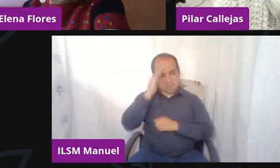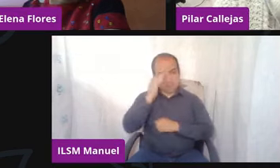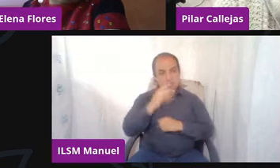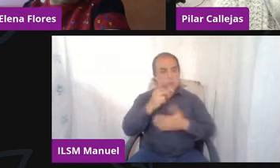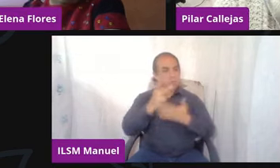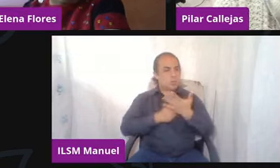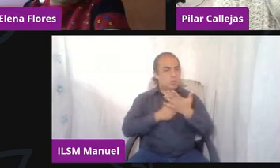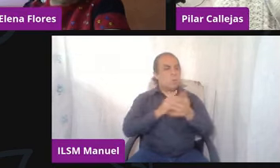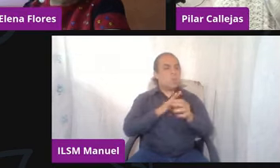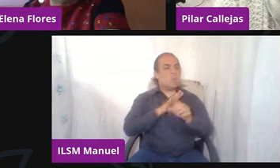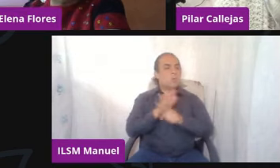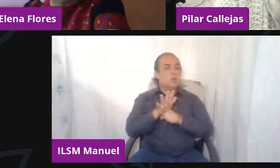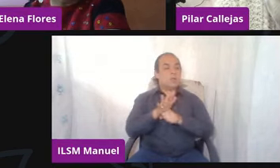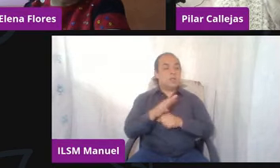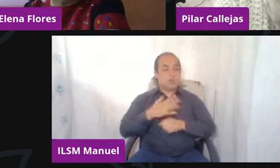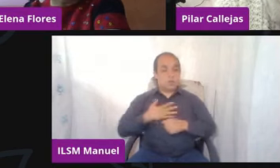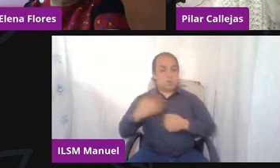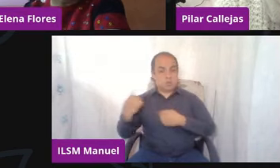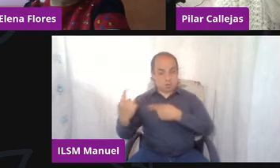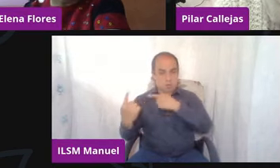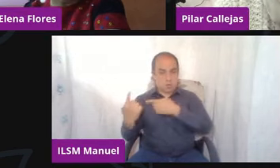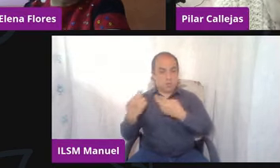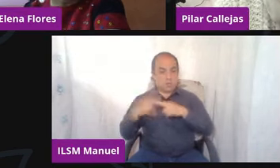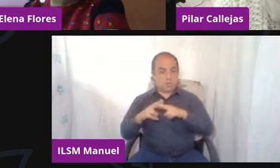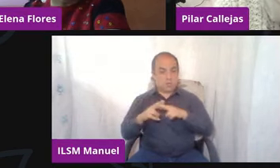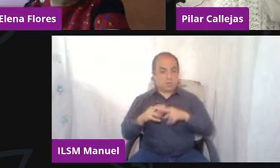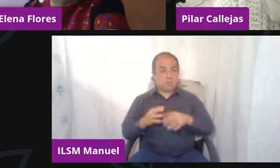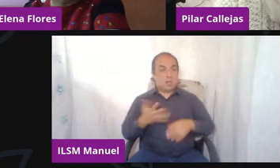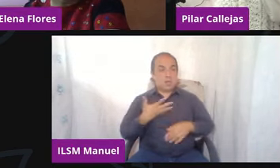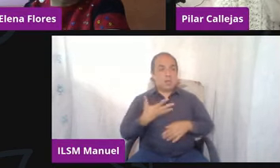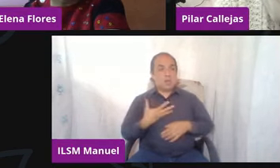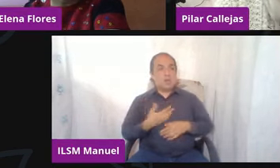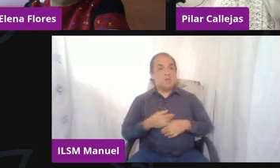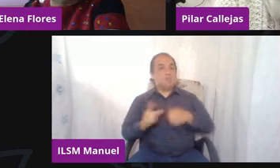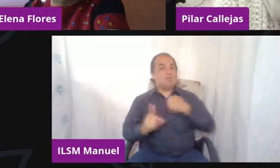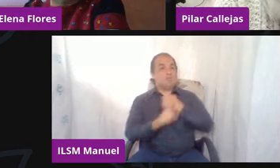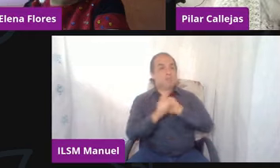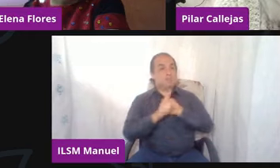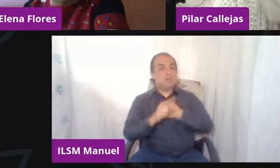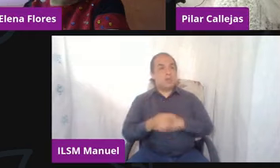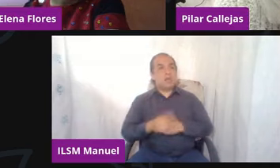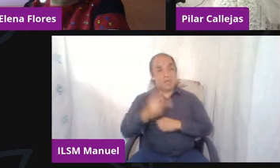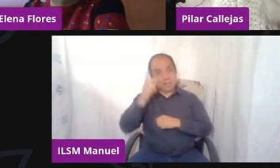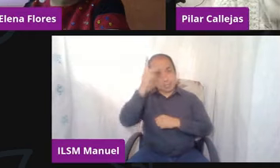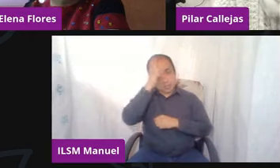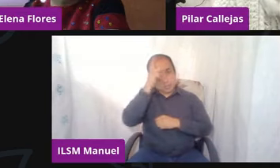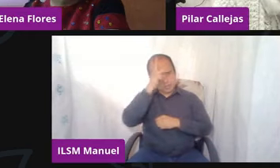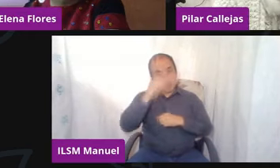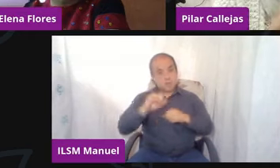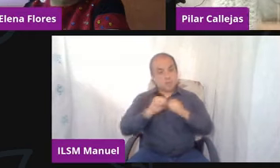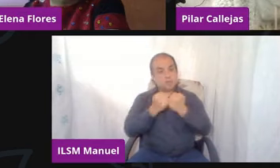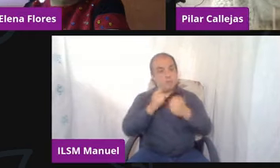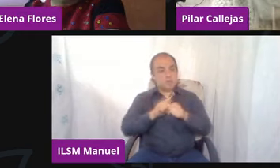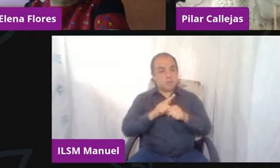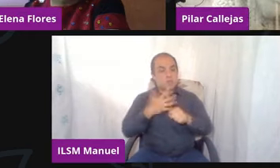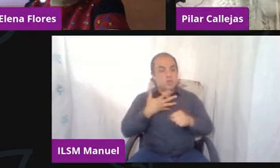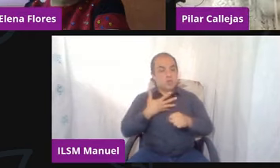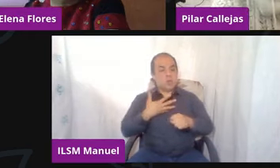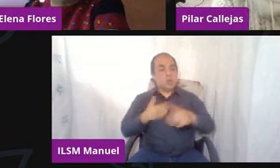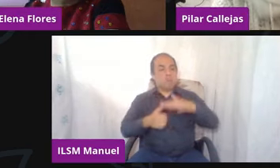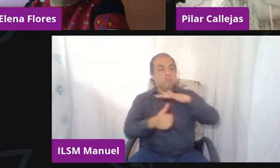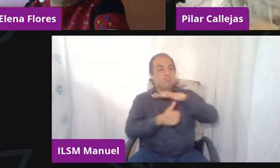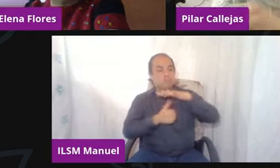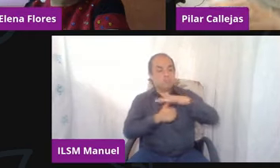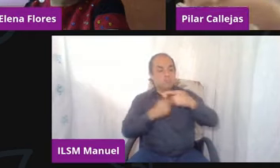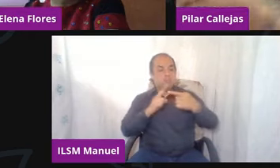maestro me voy a enfrentar ahora a un problema psicosocial porque hubo una pandemia en la que estuvimos confinados y aparte de todo hubo enfermedades y